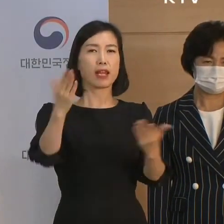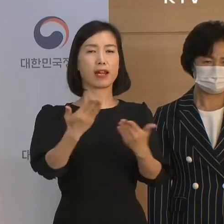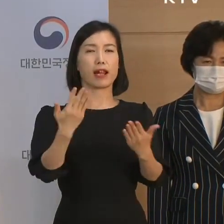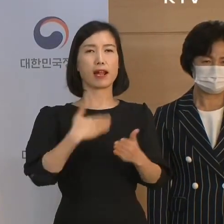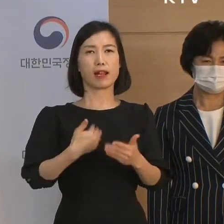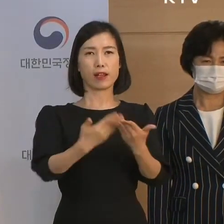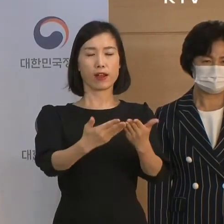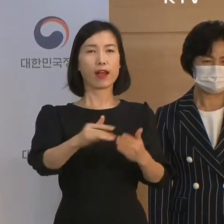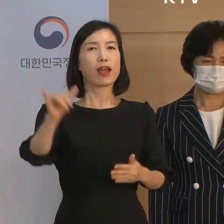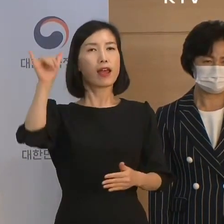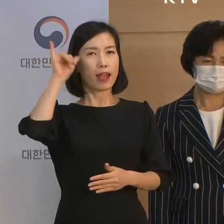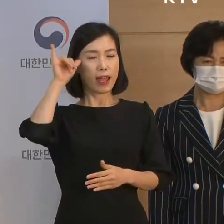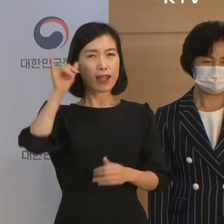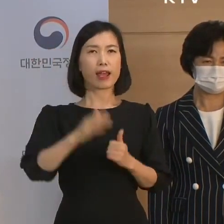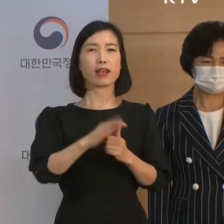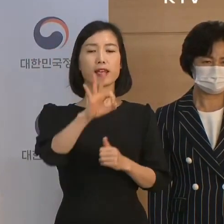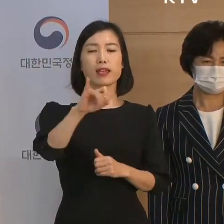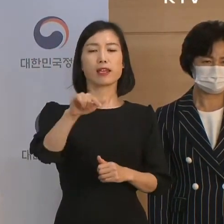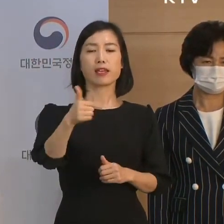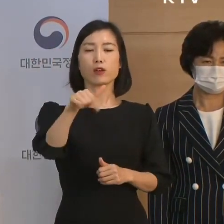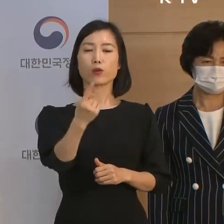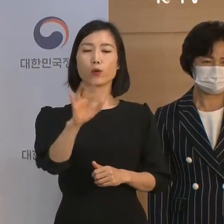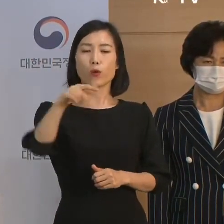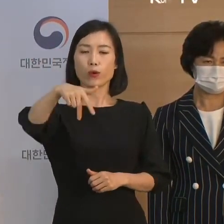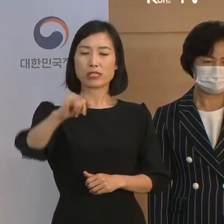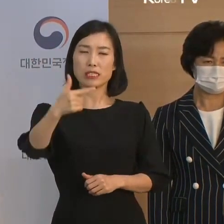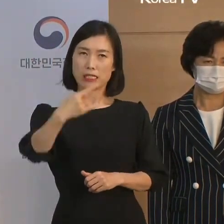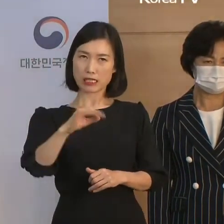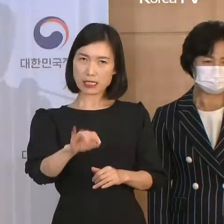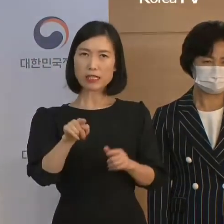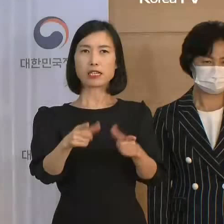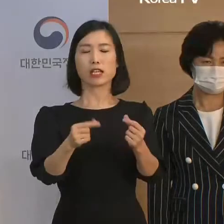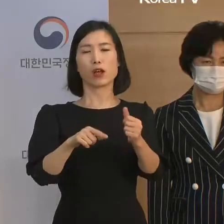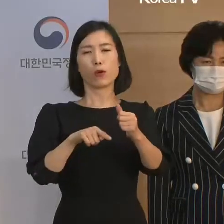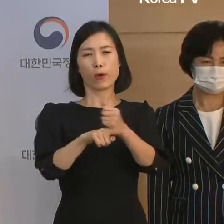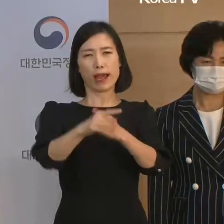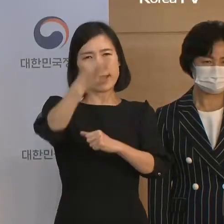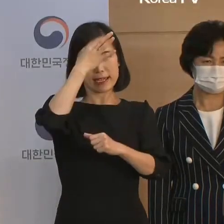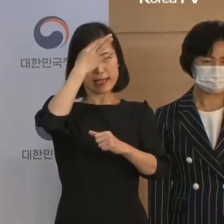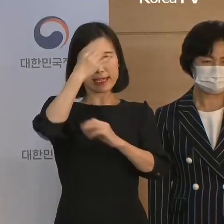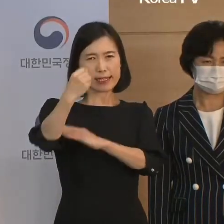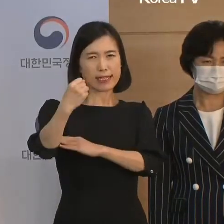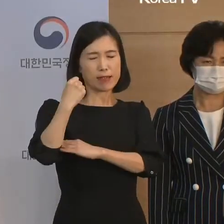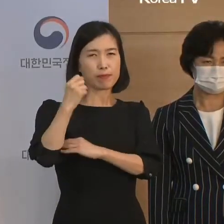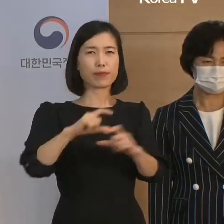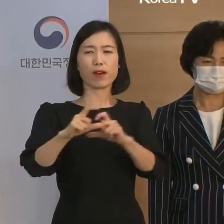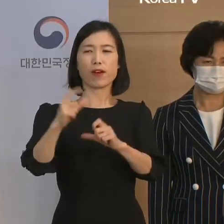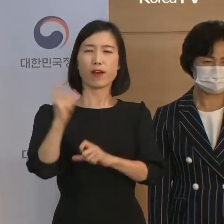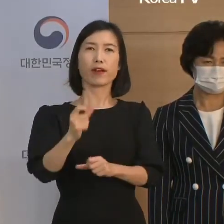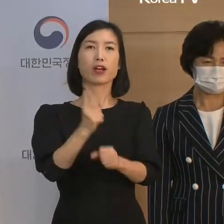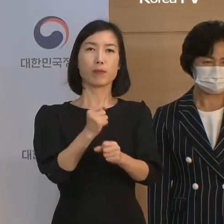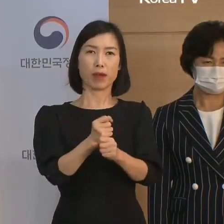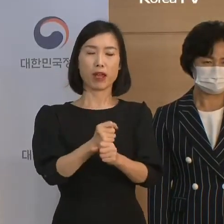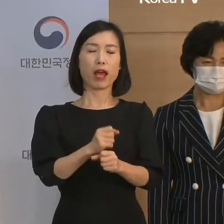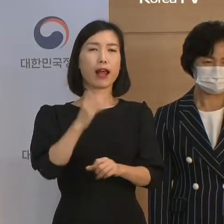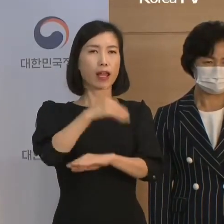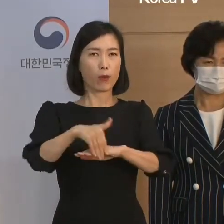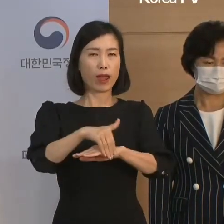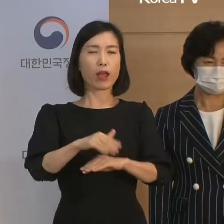AI, 인공위성, 과학정보 역량을 획기적으로 강화시키겠습니다. 이를 위해 최근